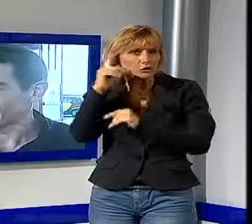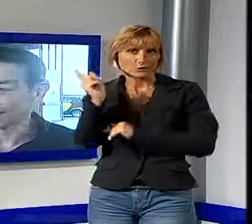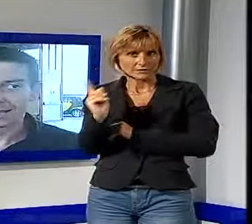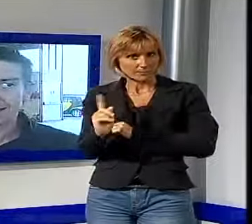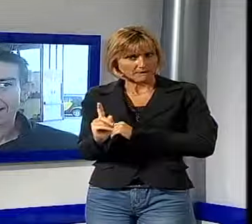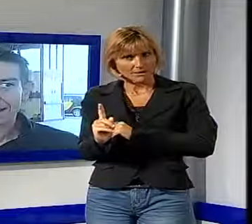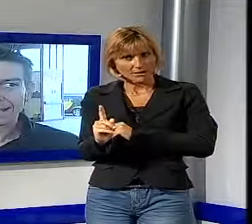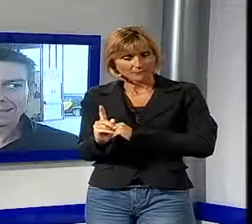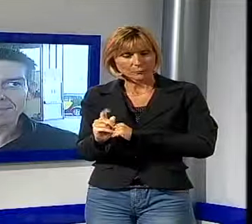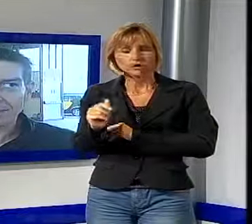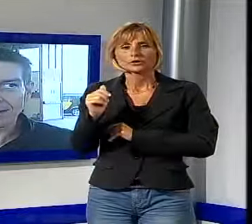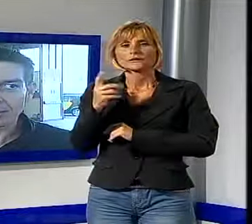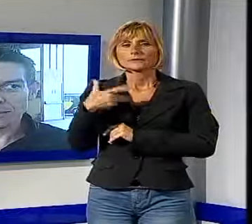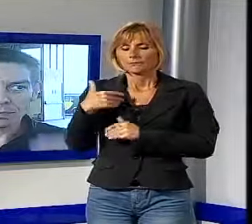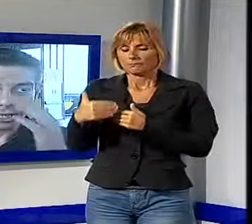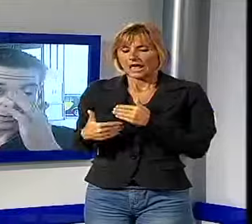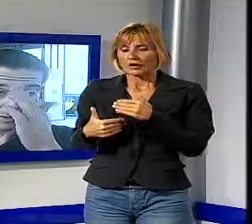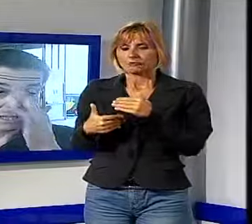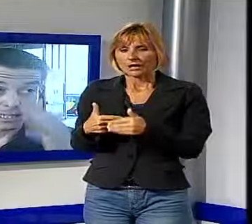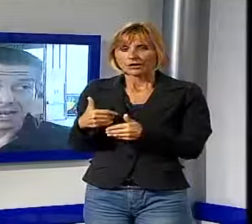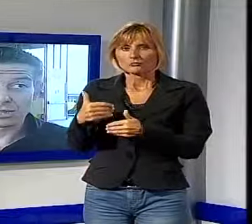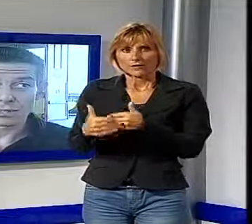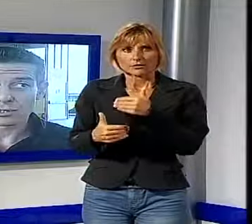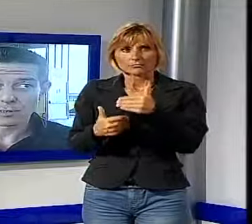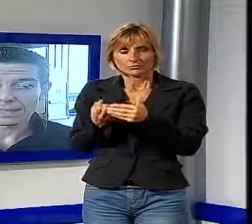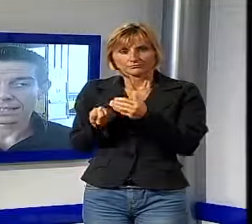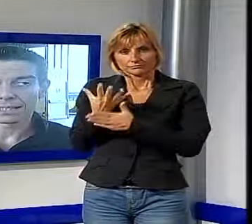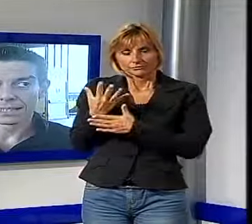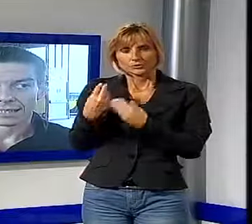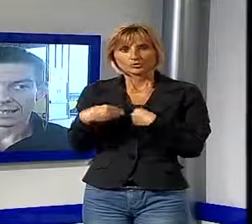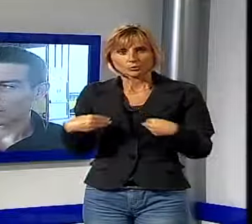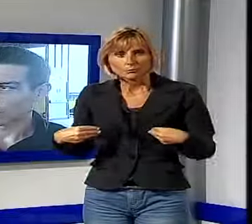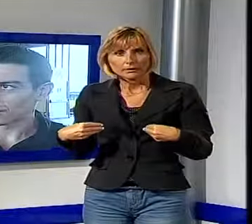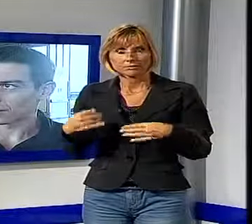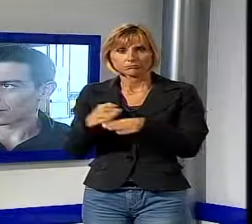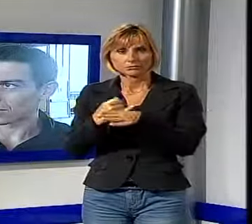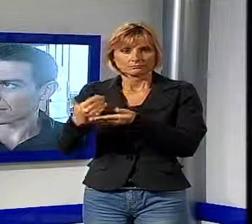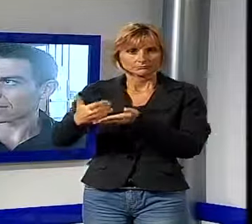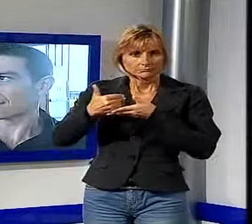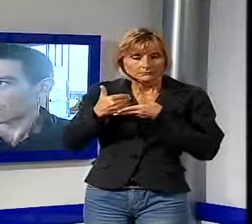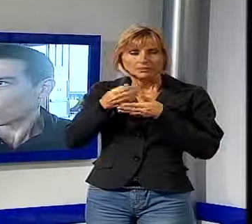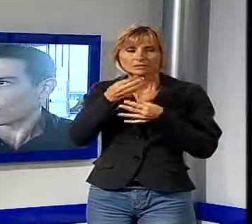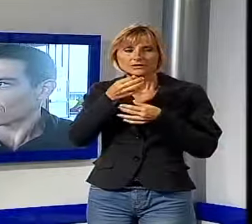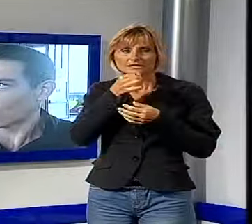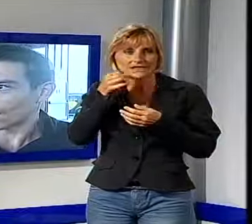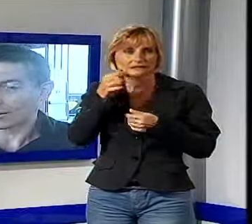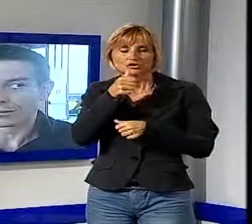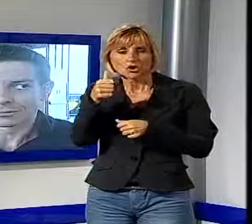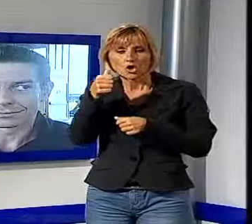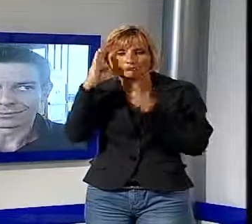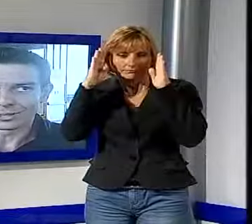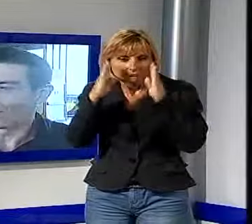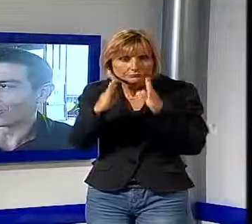tecnico. Mano a mano abbiamo cercato di crearci degli strumenti che ci potessero servire solo per quest'opera,